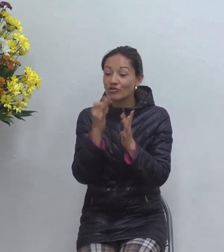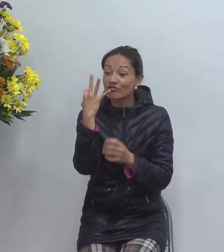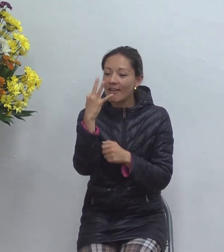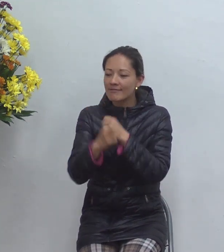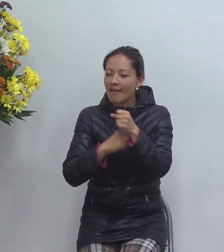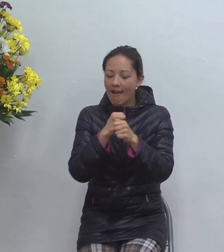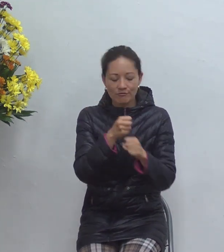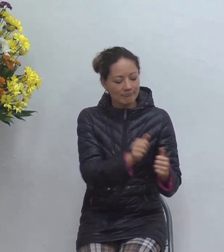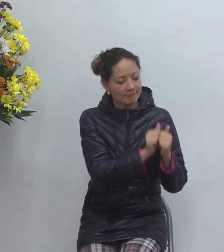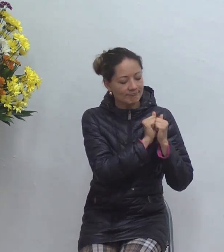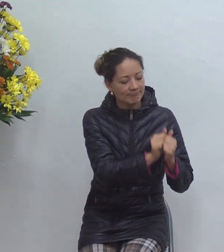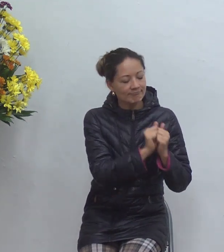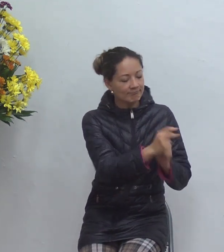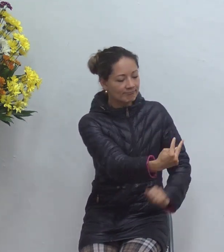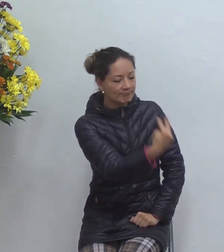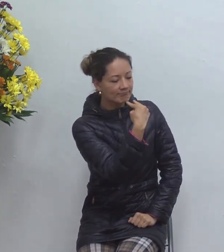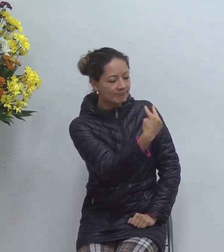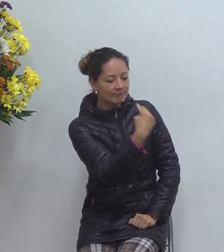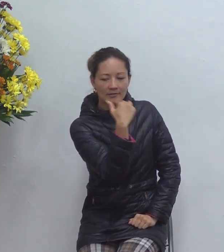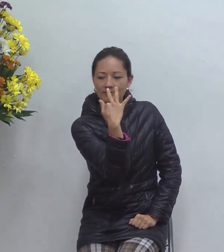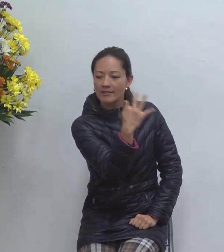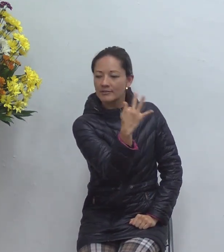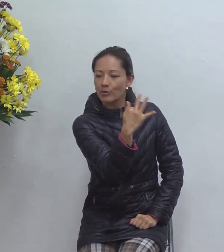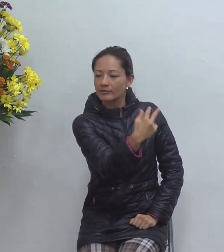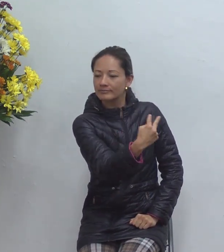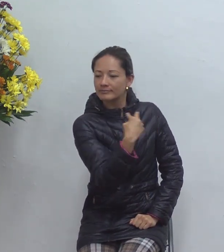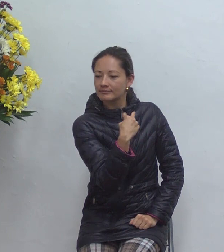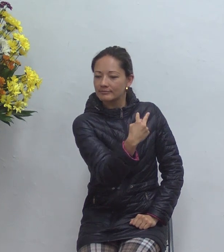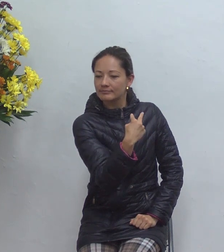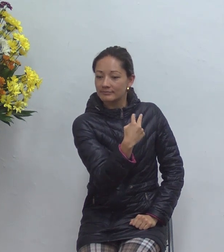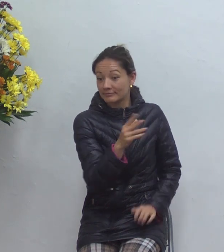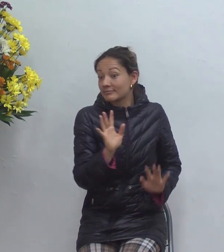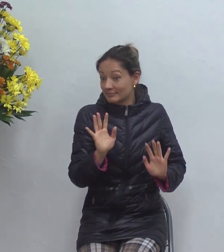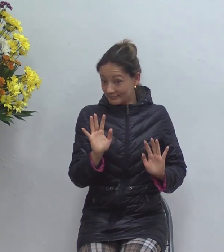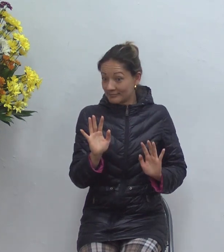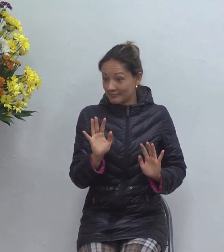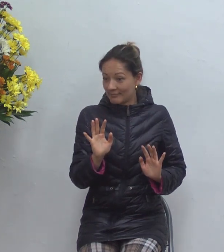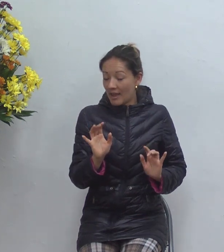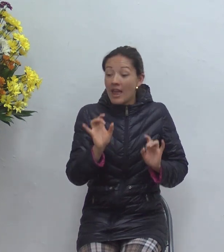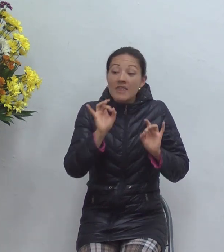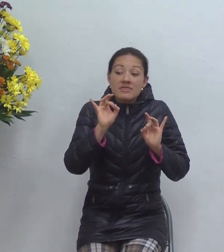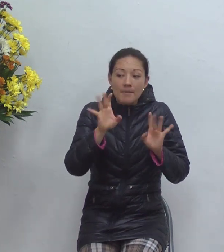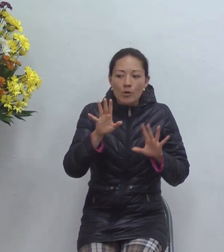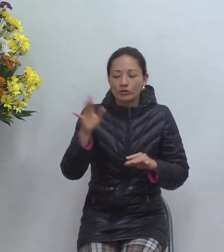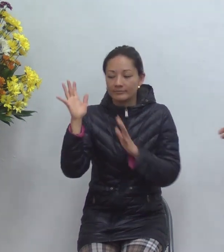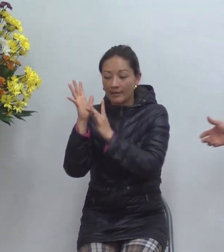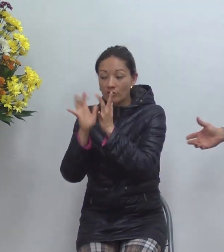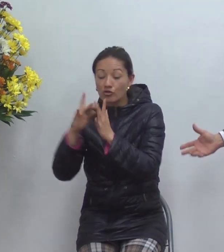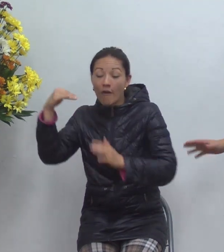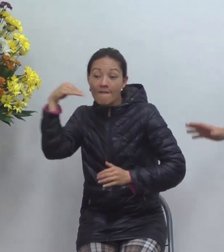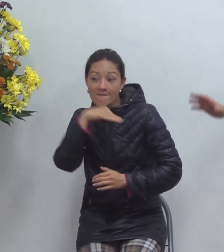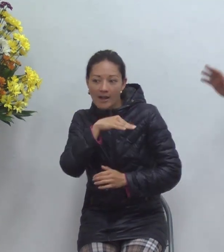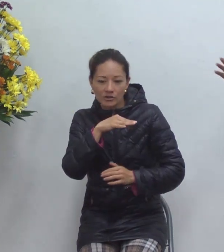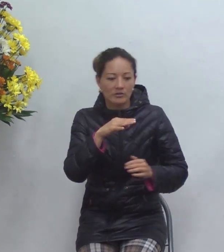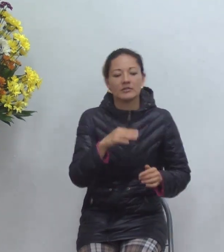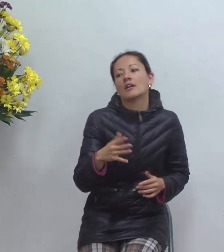hubieran inmediatamente se hubiera judas hubiera agarrado de esos elementos para decirle a los demás venga viejo usted que va a ser fiel a jesús